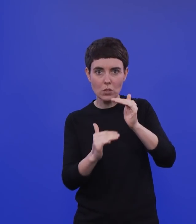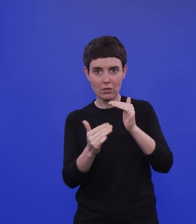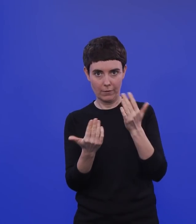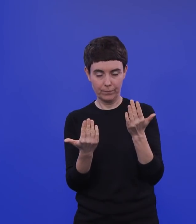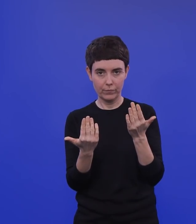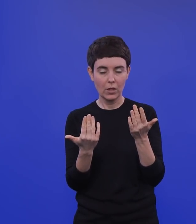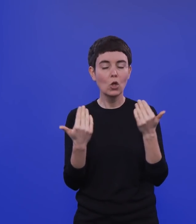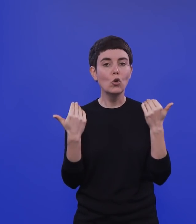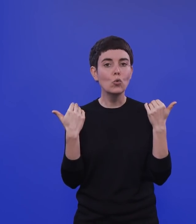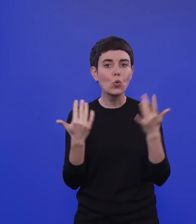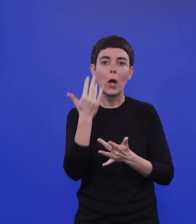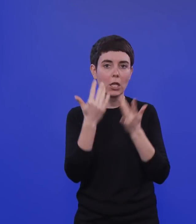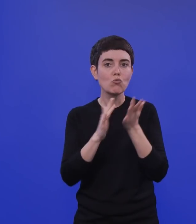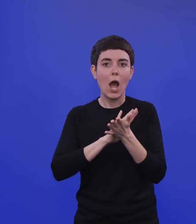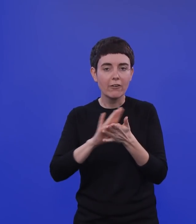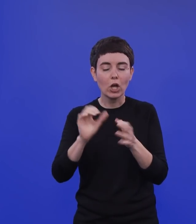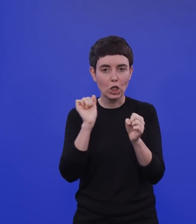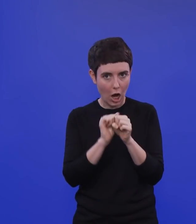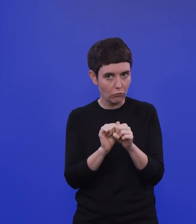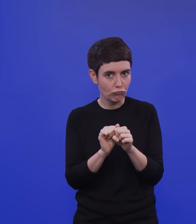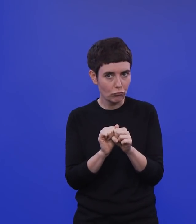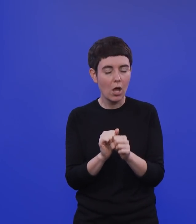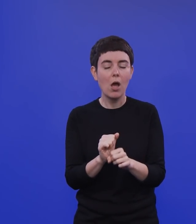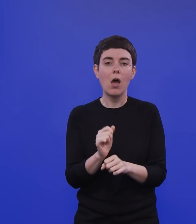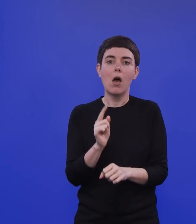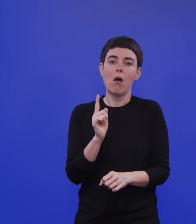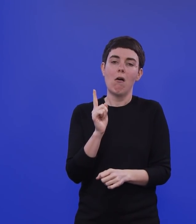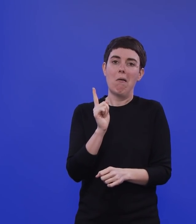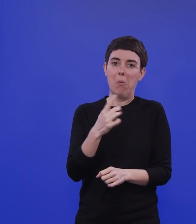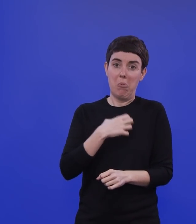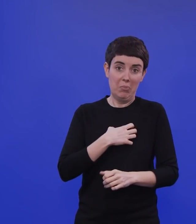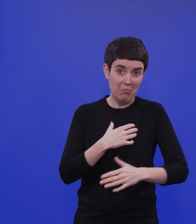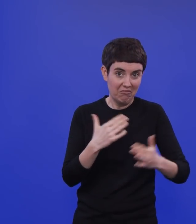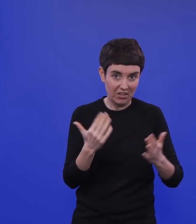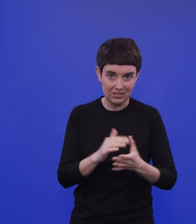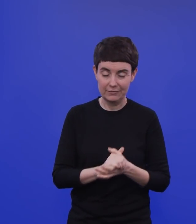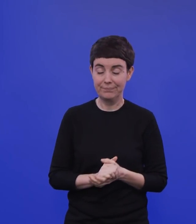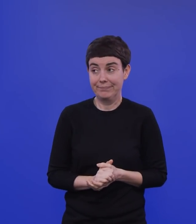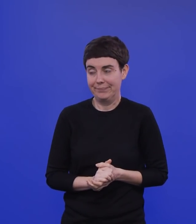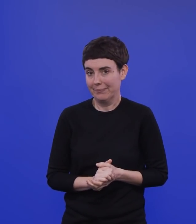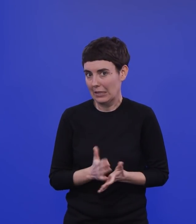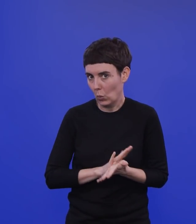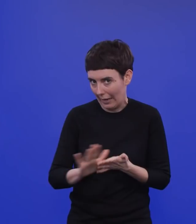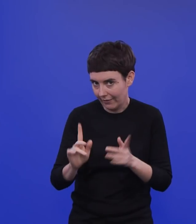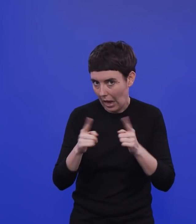Rechnungen kann man schon anstellen. Das Problem bei der Sache ist, es ist halt nicht so einfach, wie man sich das so